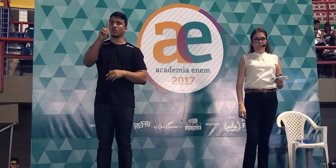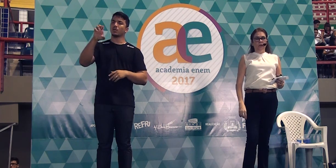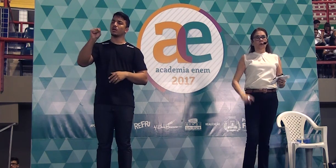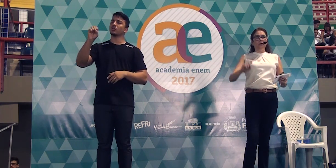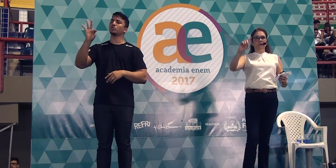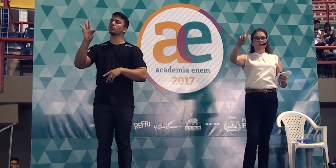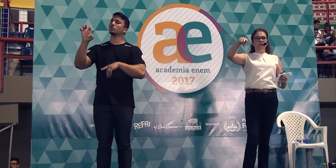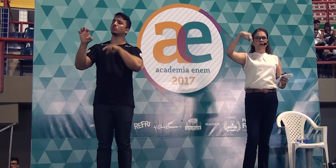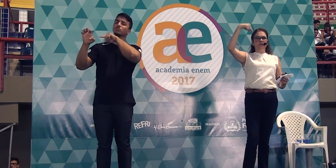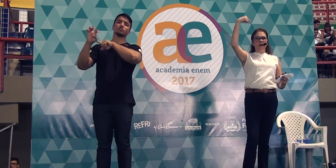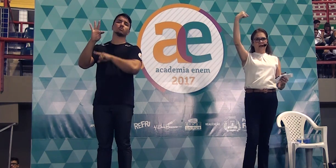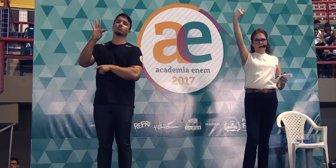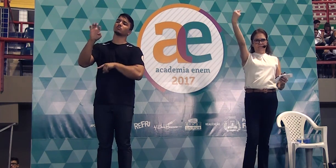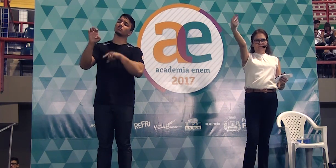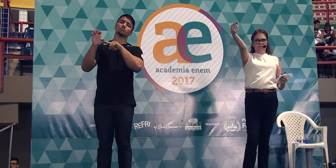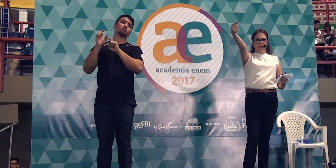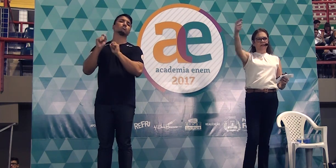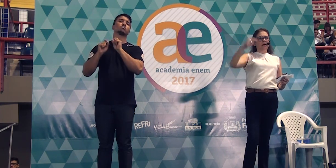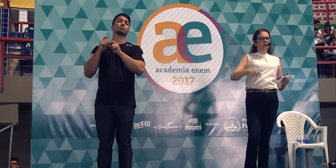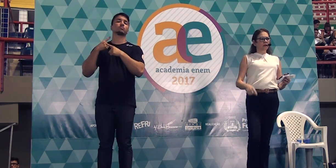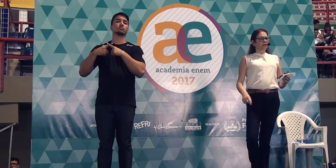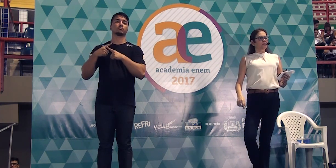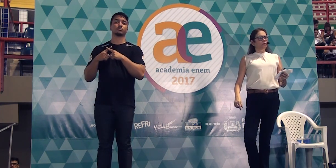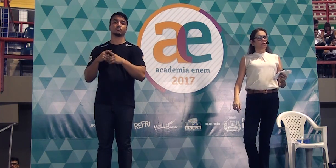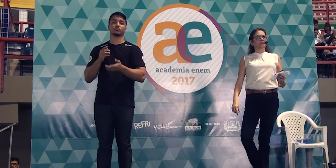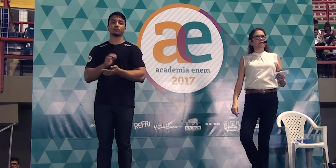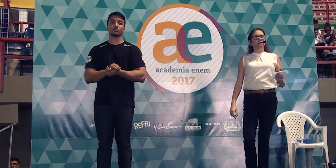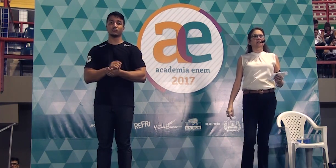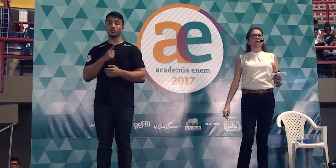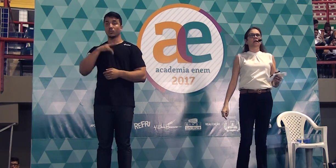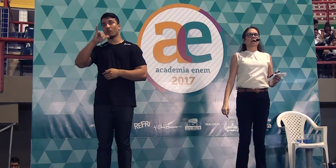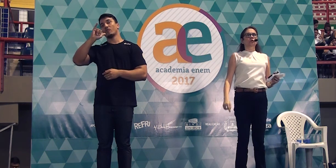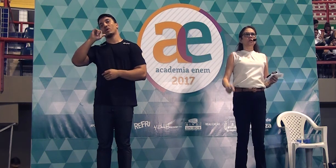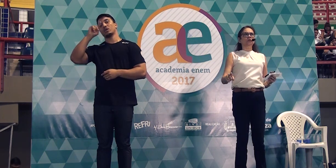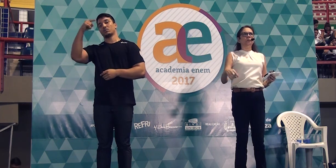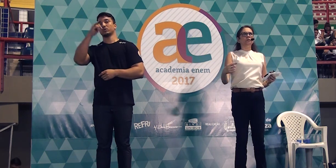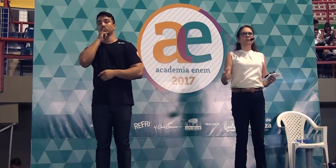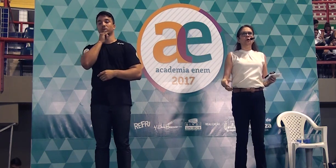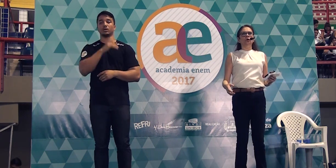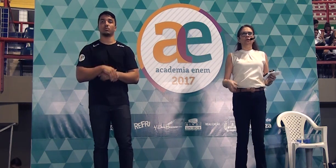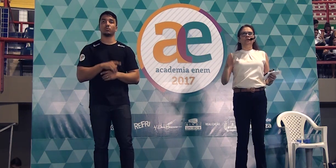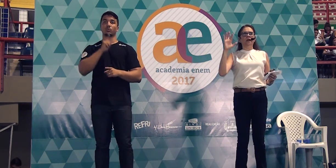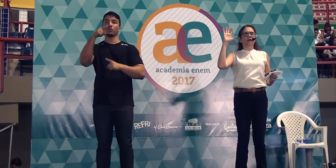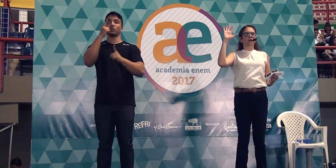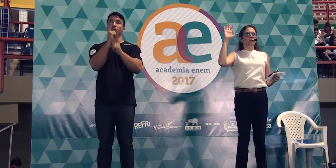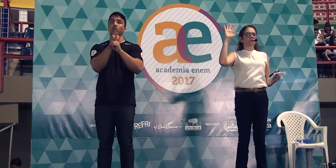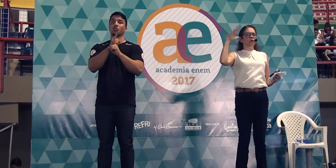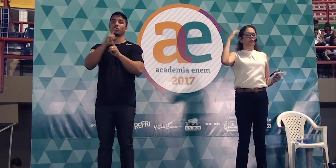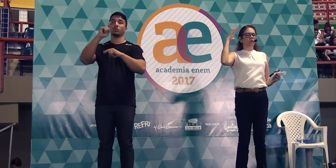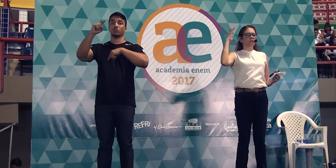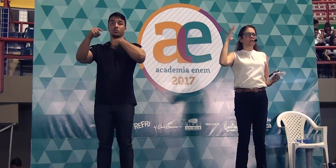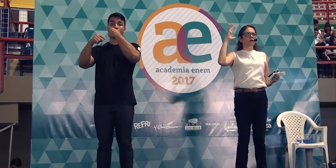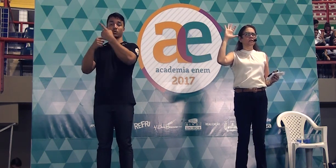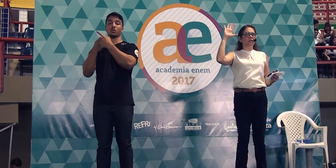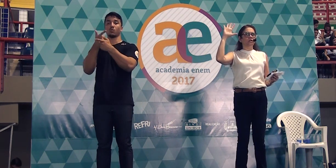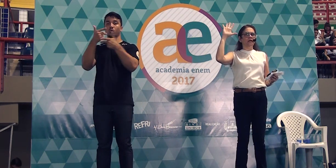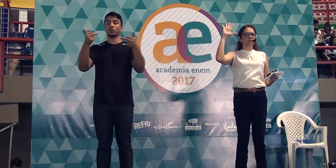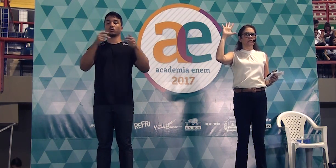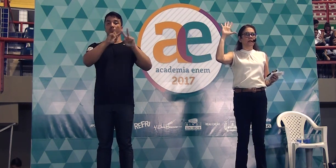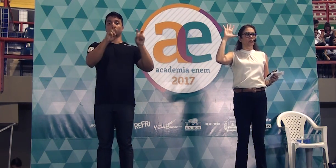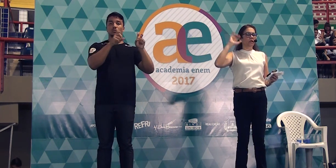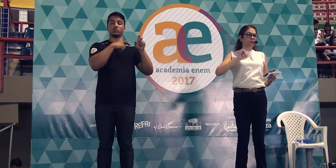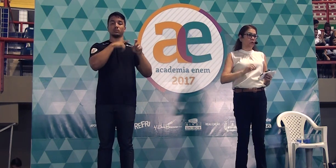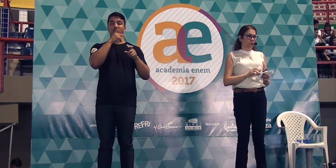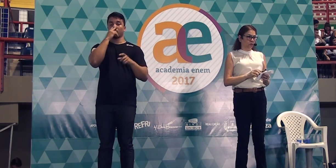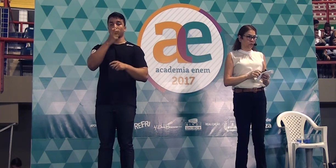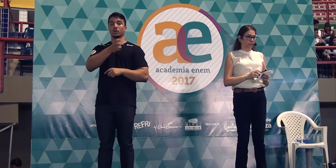quando eu vou falar tá? Se eu dissesse assim o nosso próximo encontro falaremos sobre outras coisas de